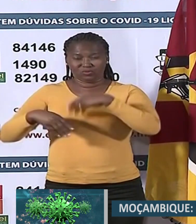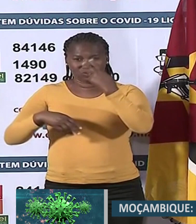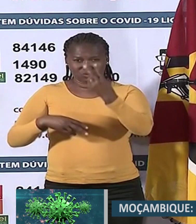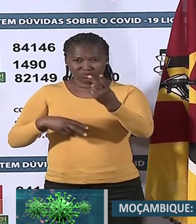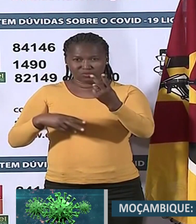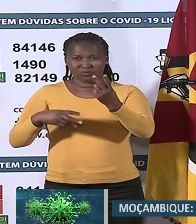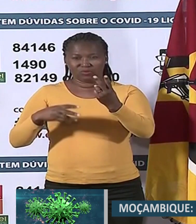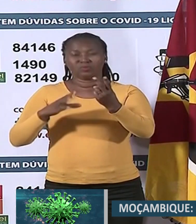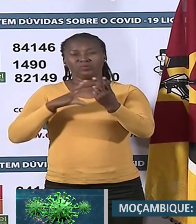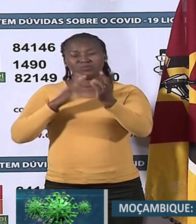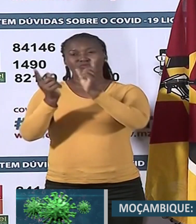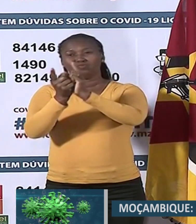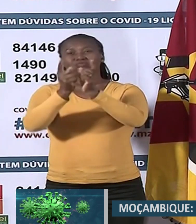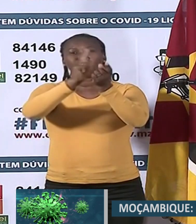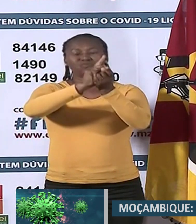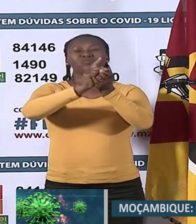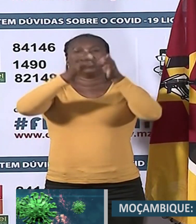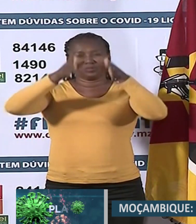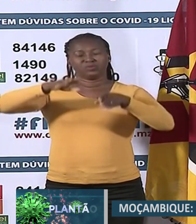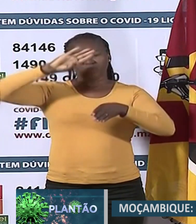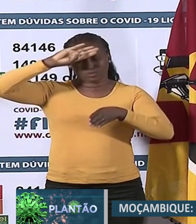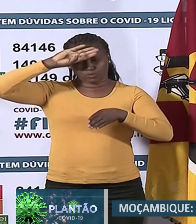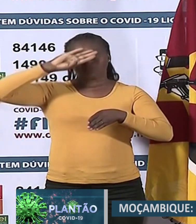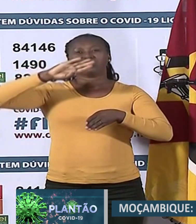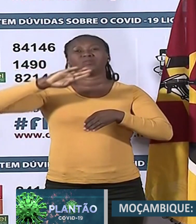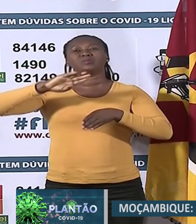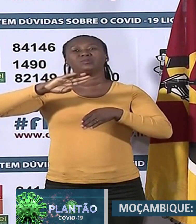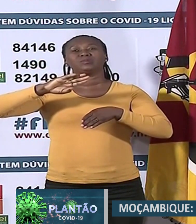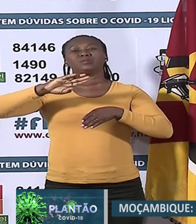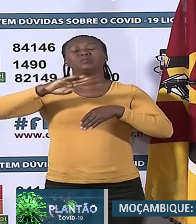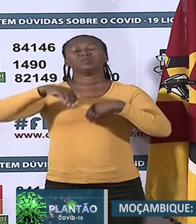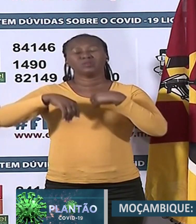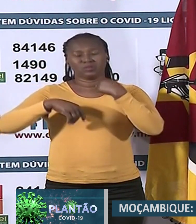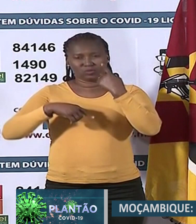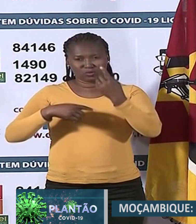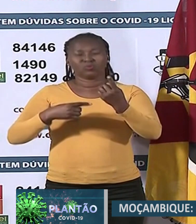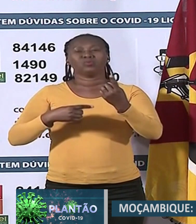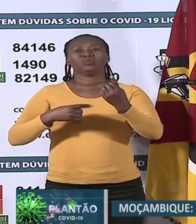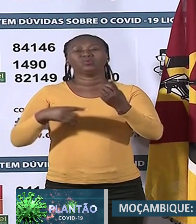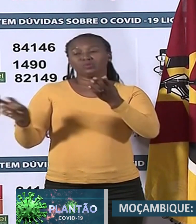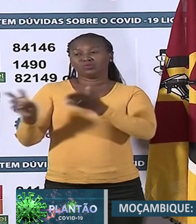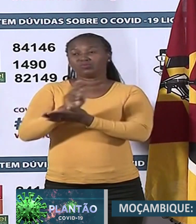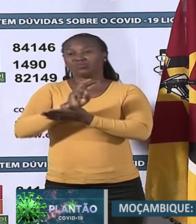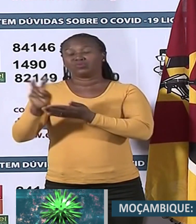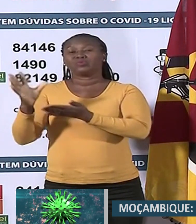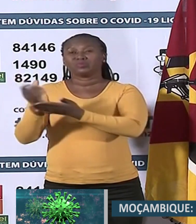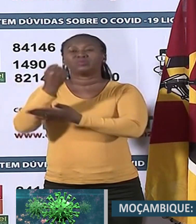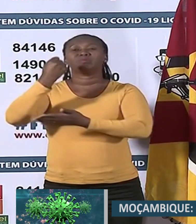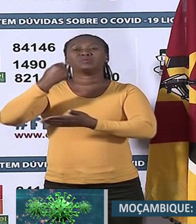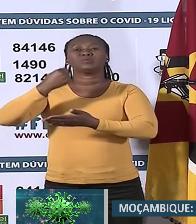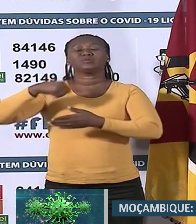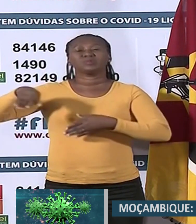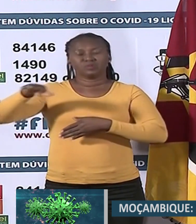contactos de casos positivos já notificados e um também resulta da vigilância ativa numa